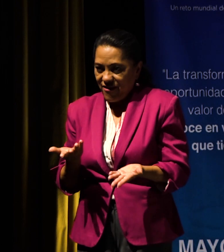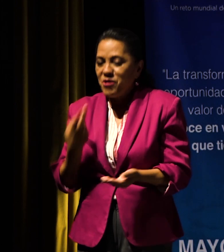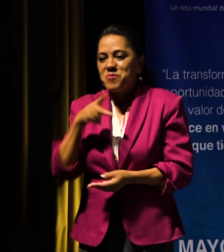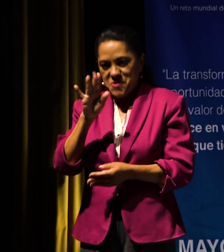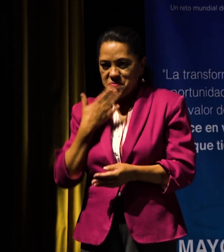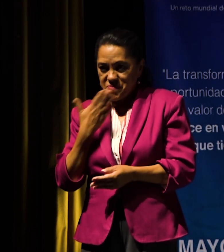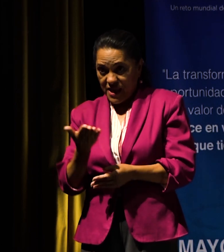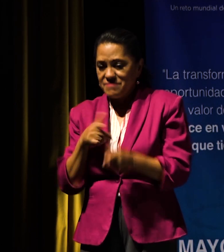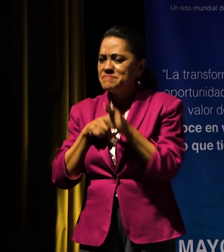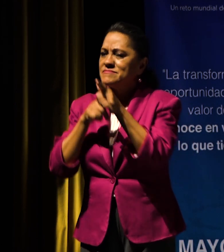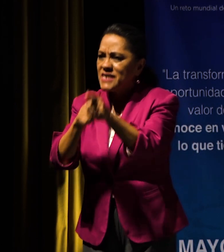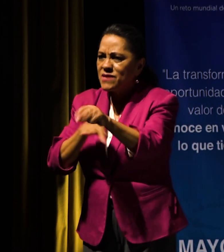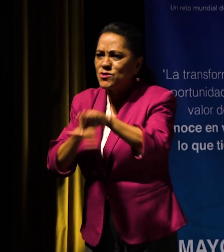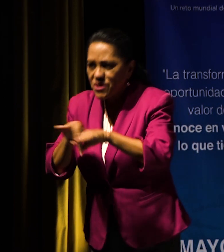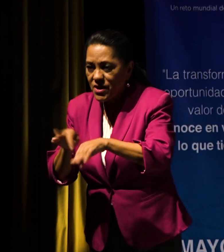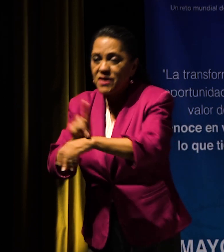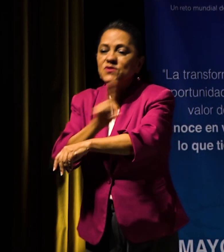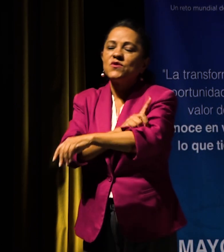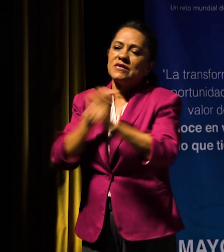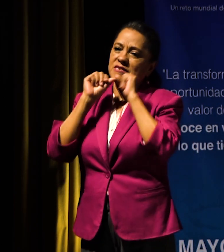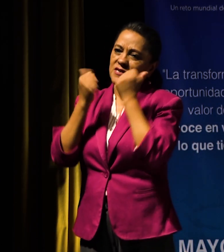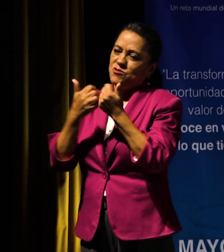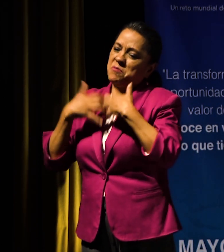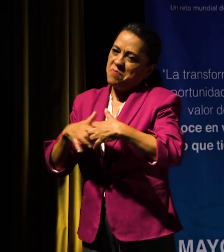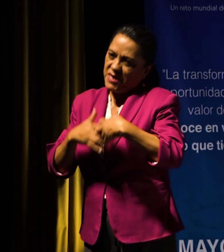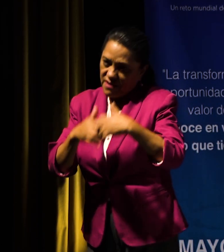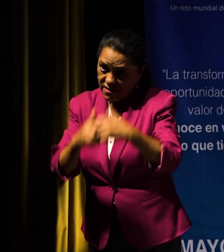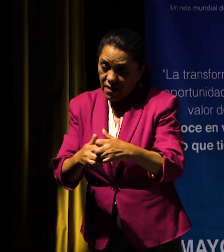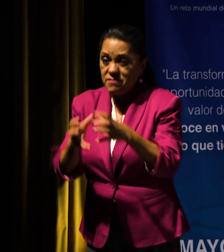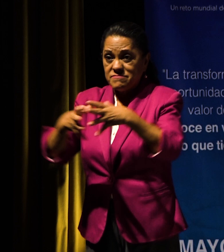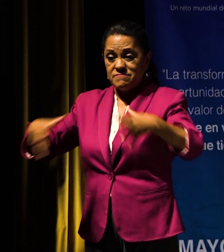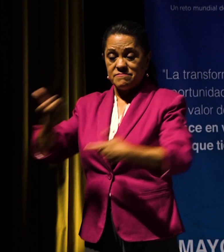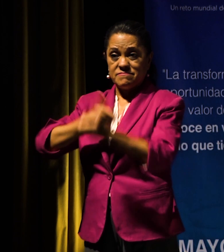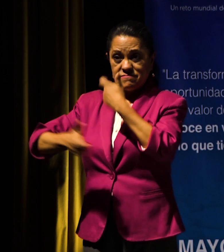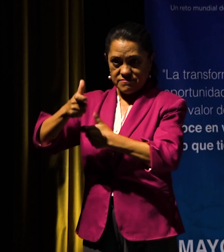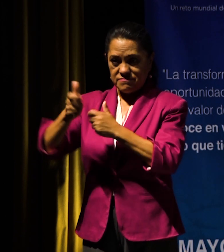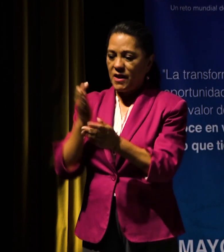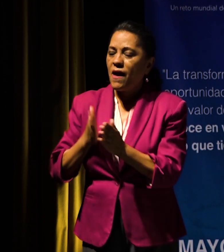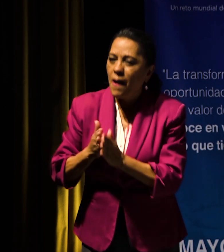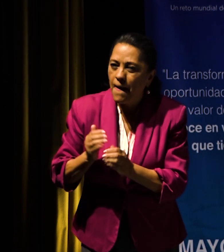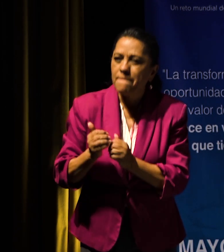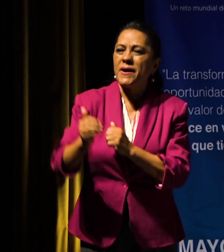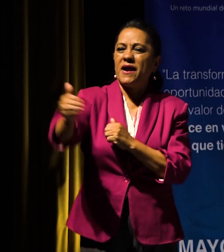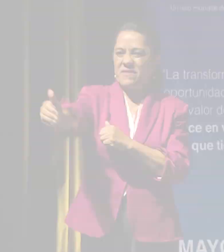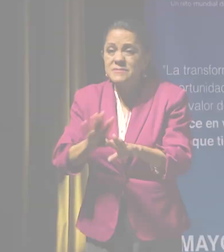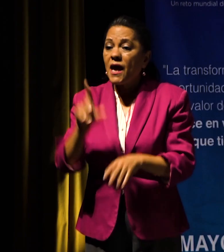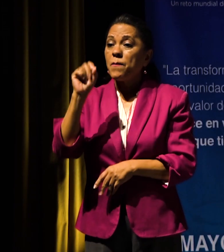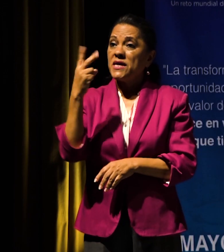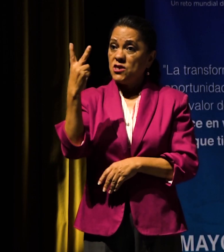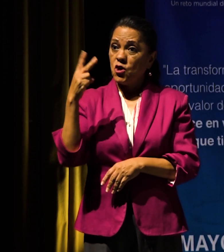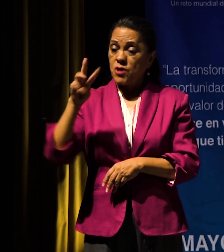Seguiremos trabajando desde los organismos empresariales para impulsar el crecimiento económico en nuestro Estado a partir de una agenda de innovación. Es tiempo de llamar.